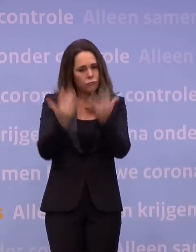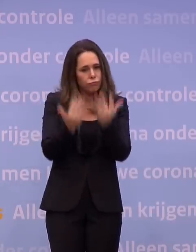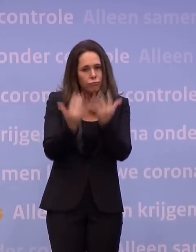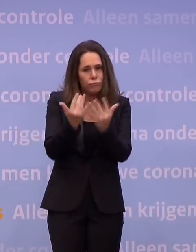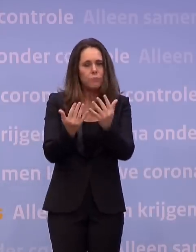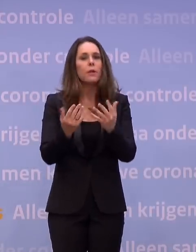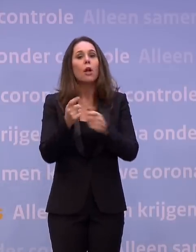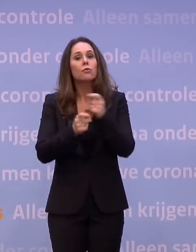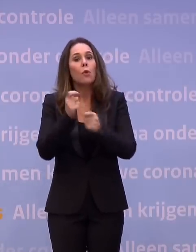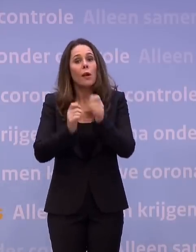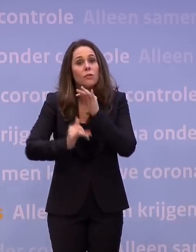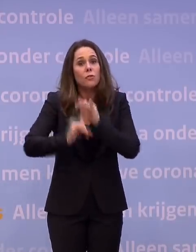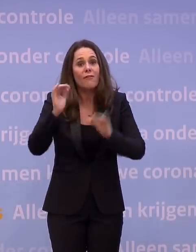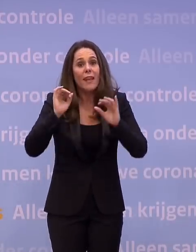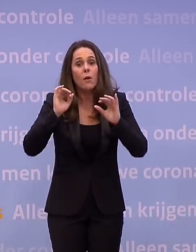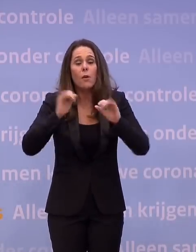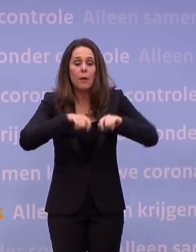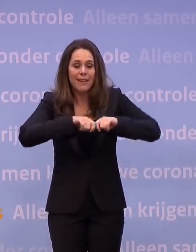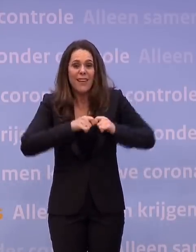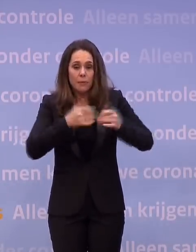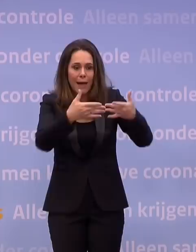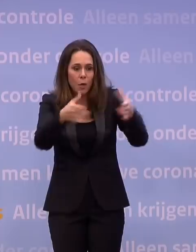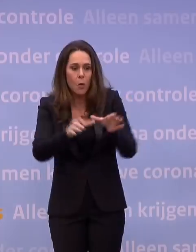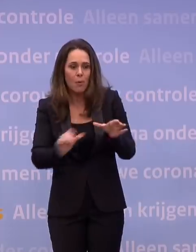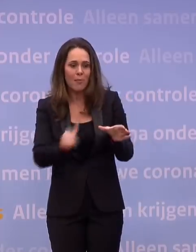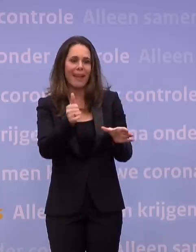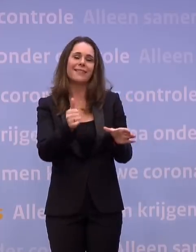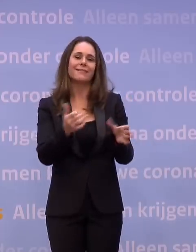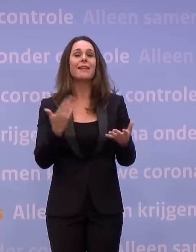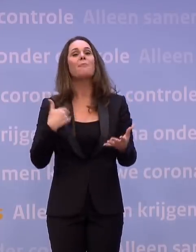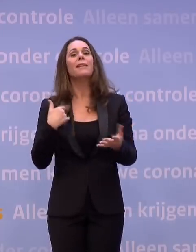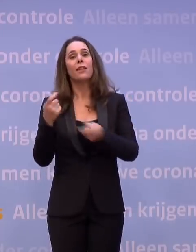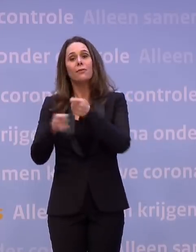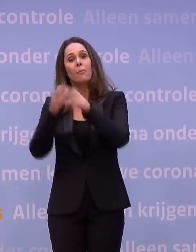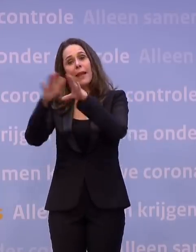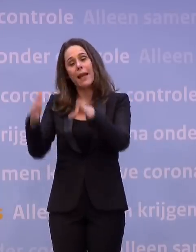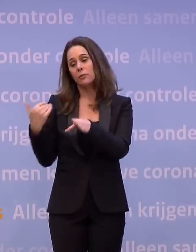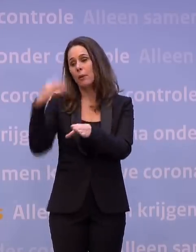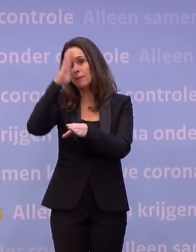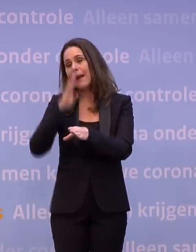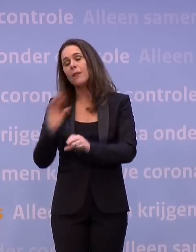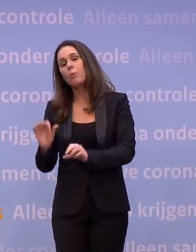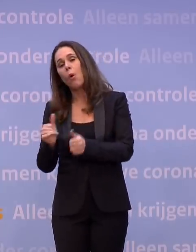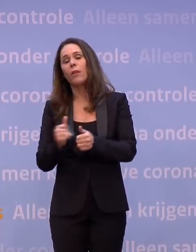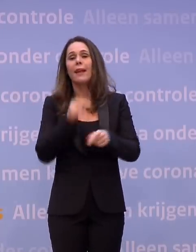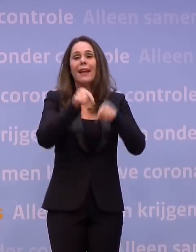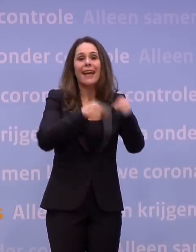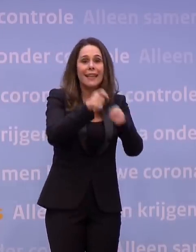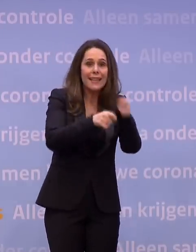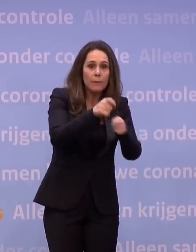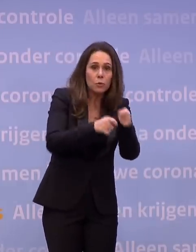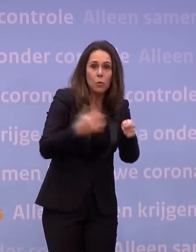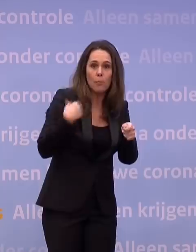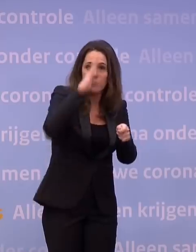mogelijk groepen die het meest kwetsbaar zijn, kunnen beginnen. Nou, we hebben de mensen in de verpleeghuizen, die zijn natuurlijk afgelopen maandag begonnen, mensen in de gehandicaptenzorginstellingen afgelopen maandag.